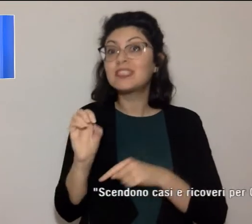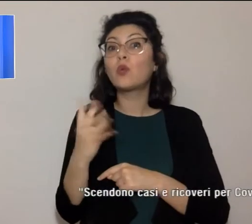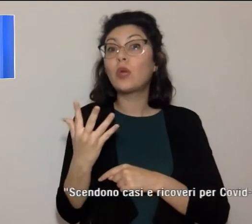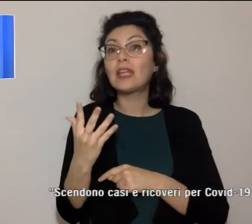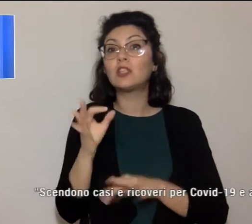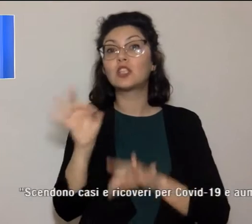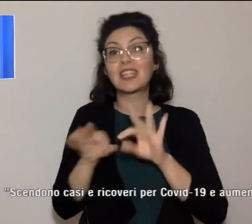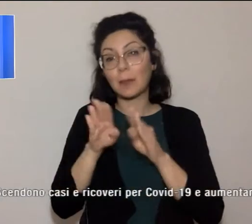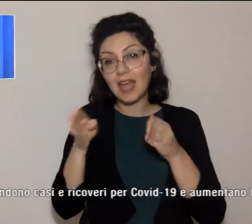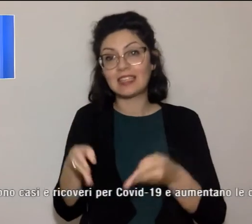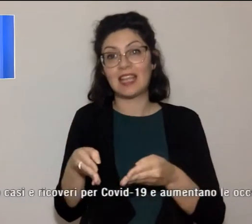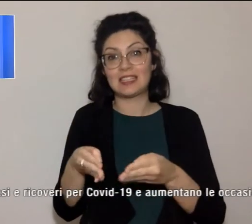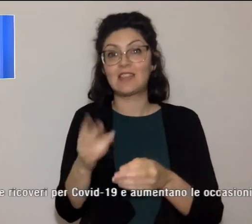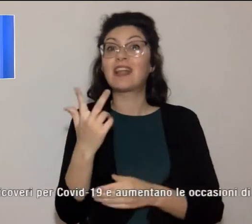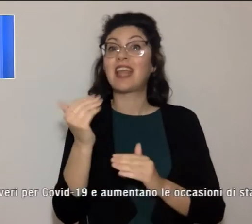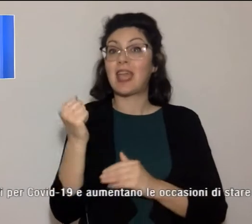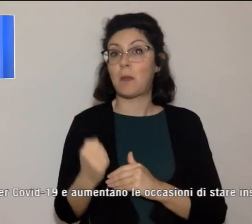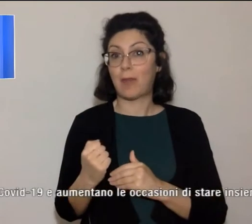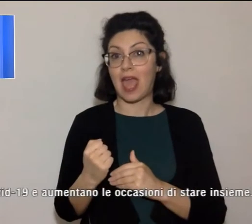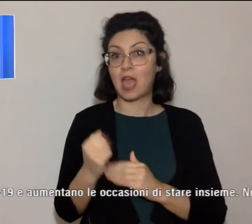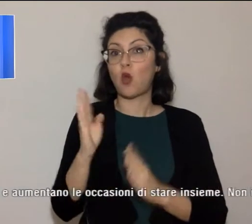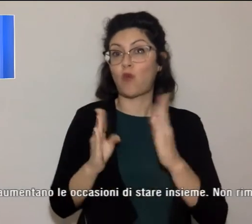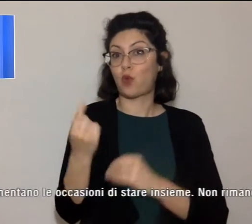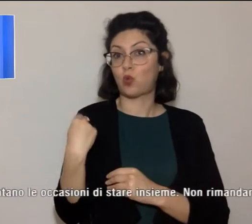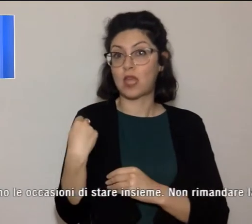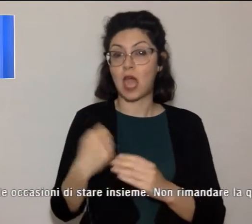intensiva, 3 in meno rispetto alla giornata di ieri.